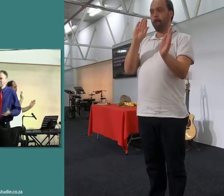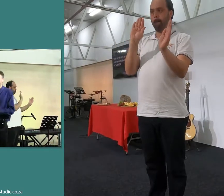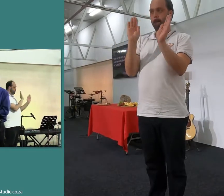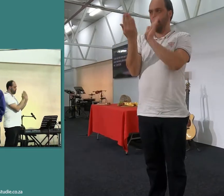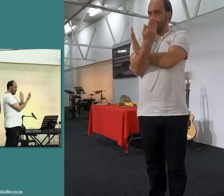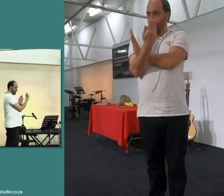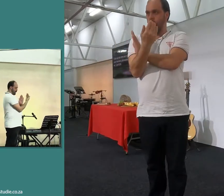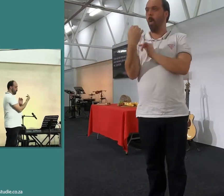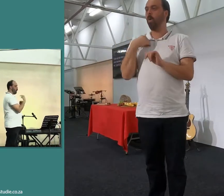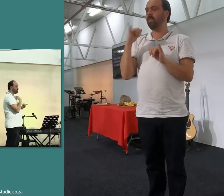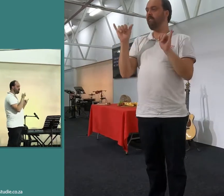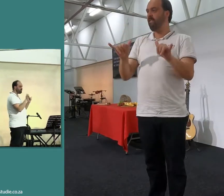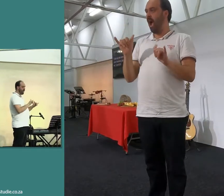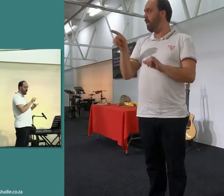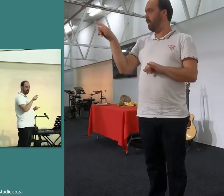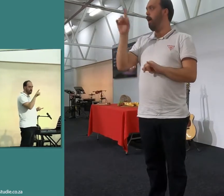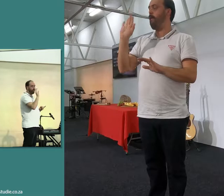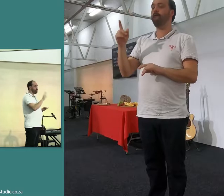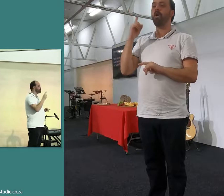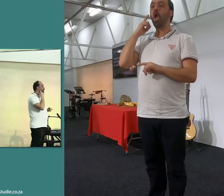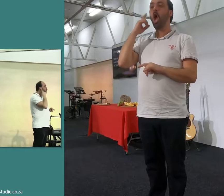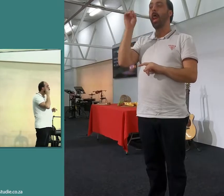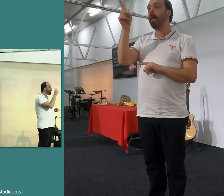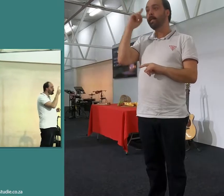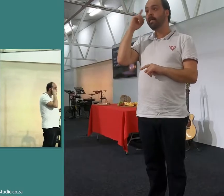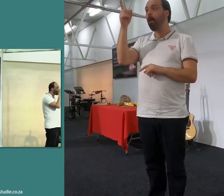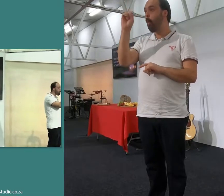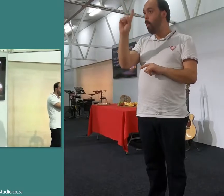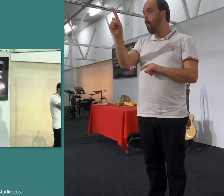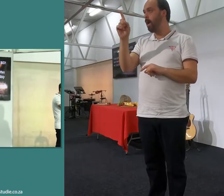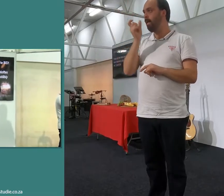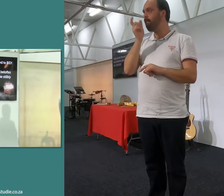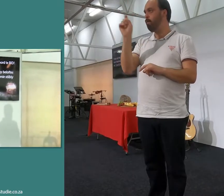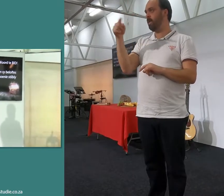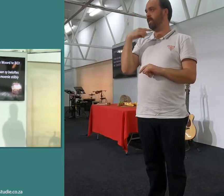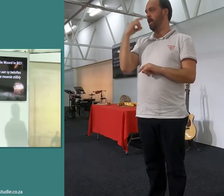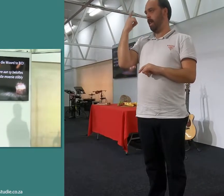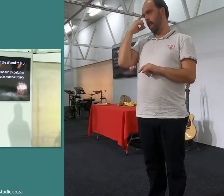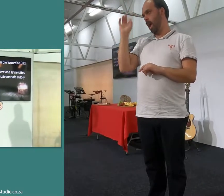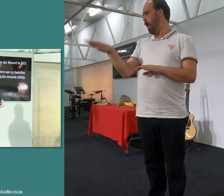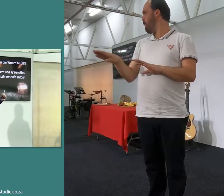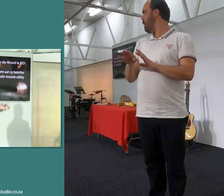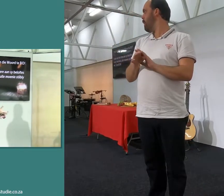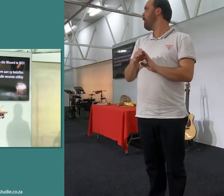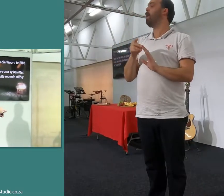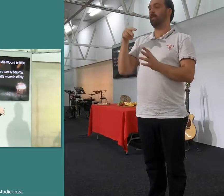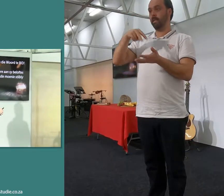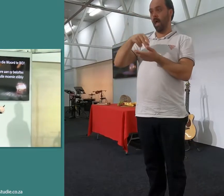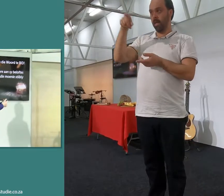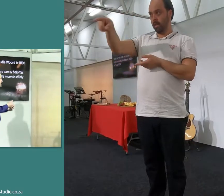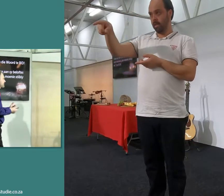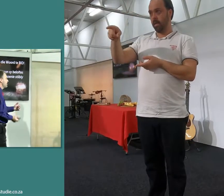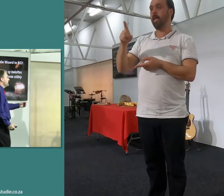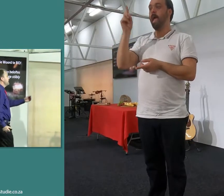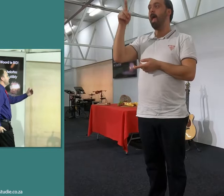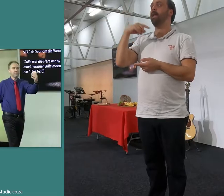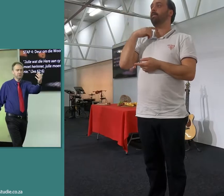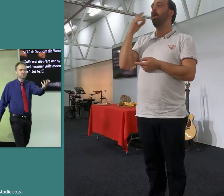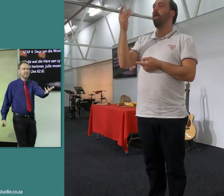wachte, manne wat die Heere moet herinner aan sy belofte, op die stadspoorte sê, en hulle gaan as teware daar staan, en vir die Heere sê, Heere, eet vir ons hierdie